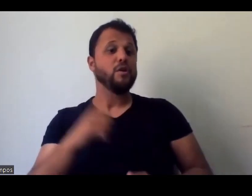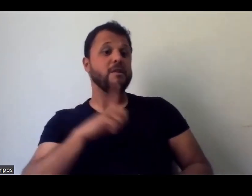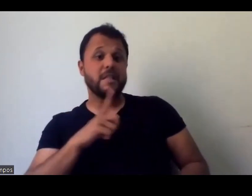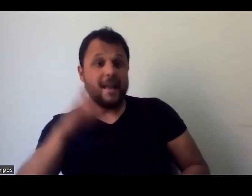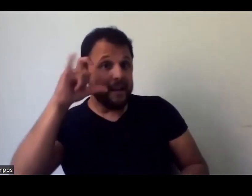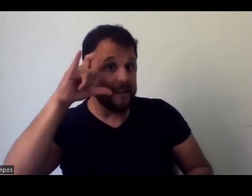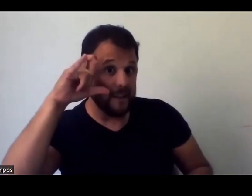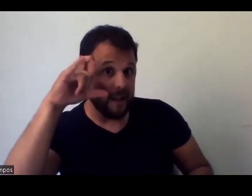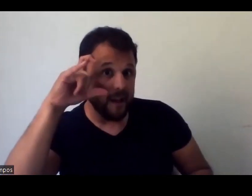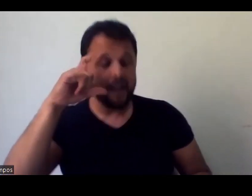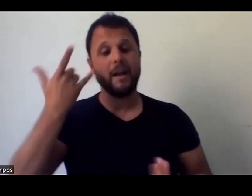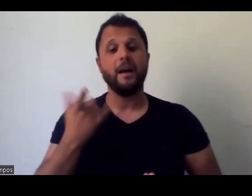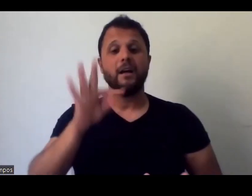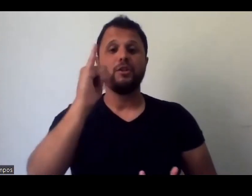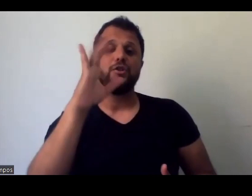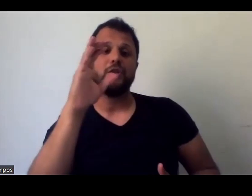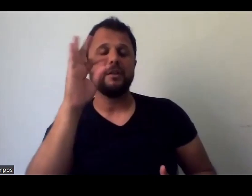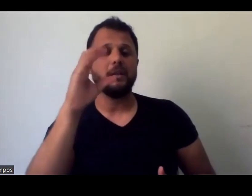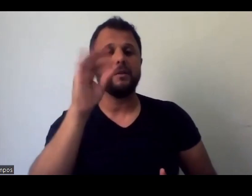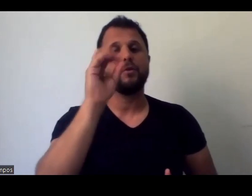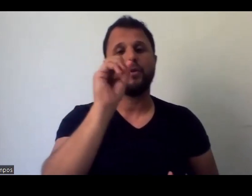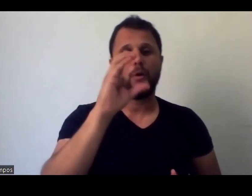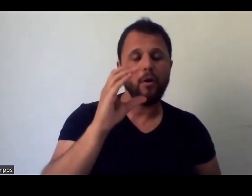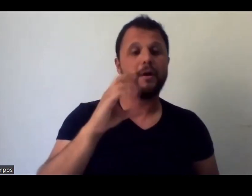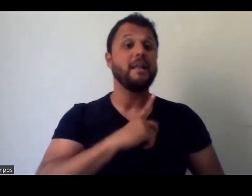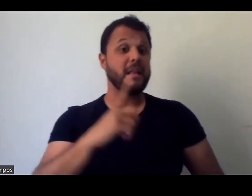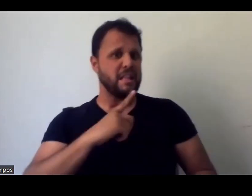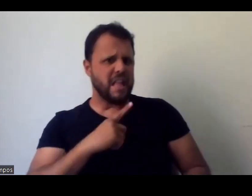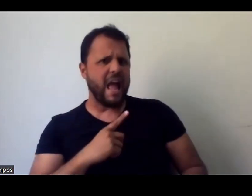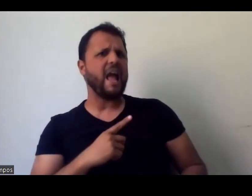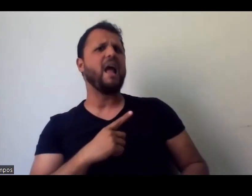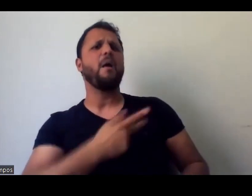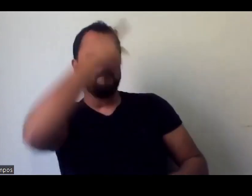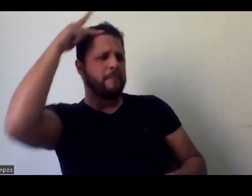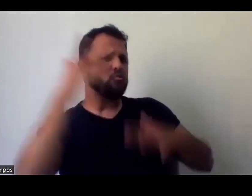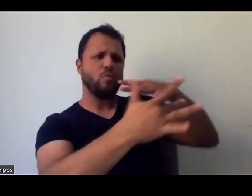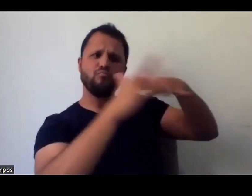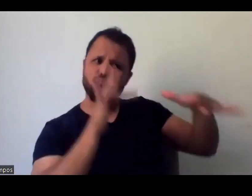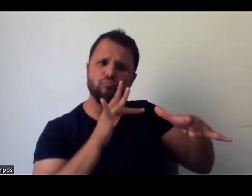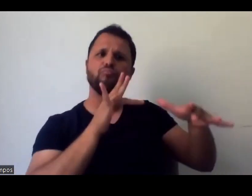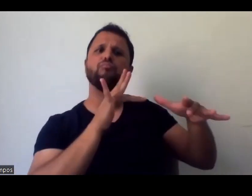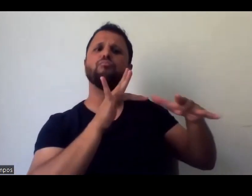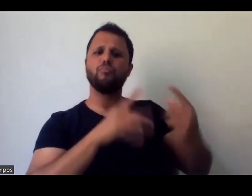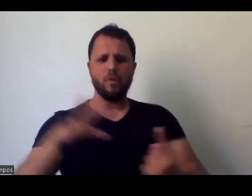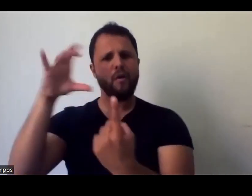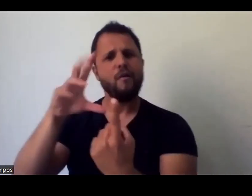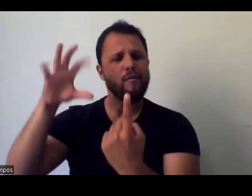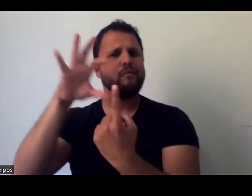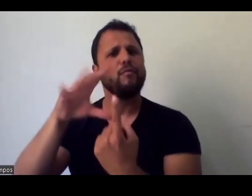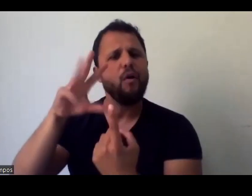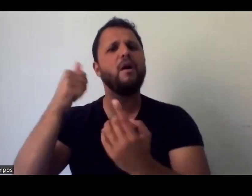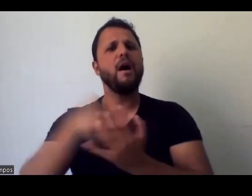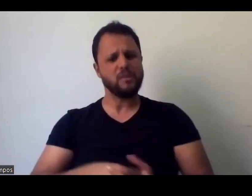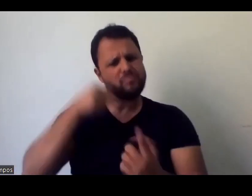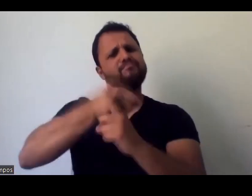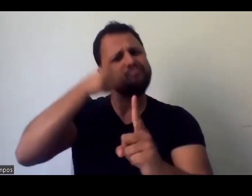outro lado, Instagram, TikTok, o número de influenciadores com deficiência, né, falando das suas vivências, dando broncas aí também,